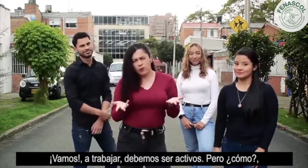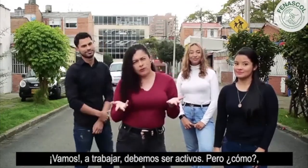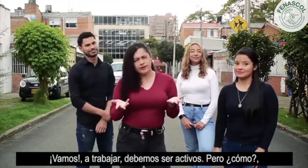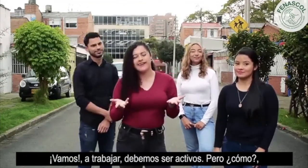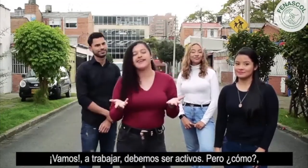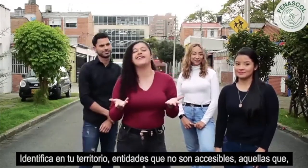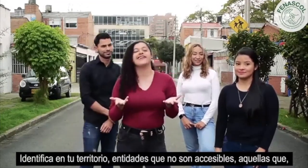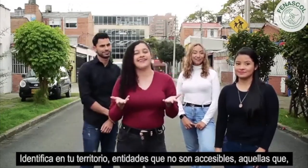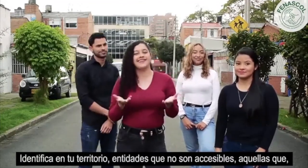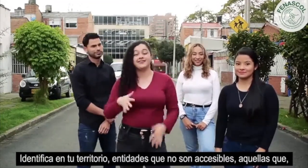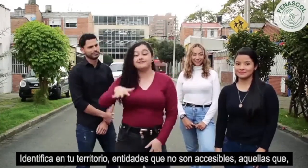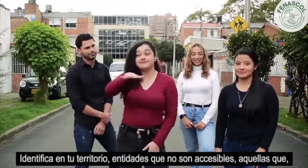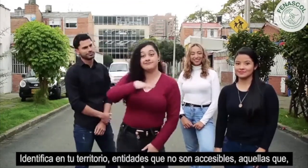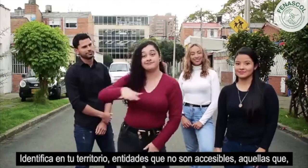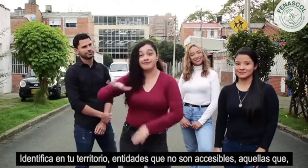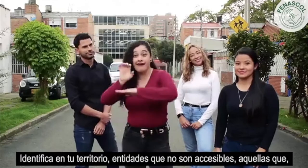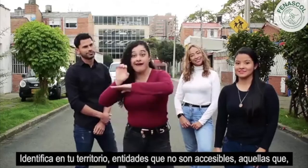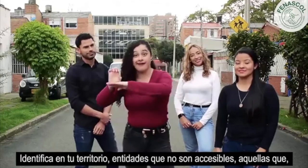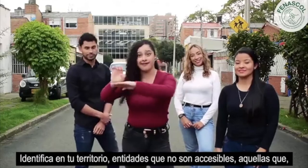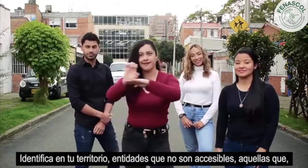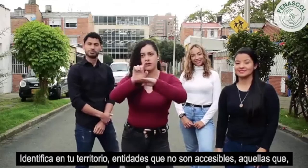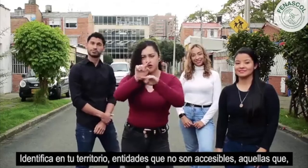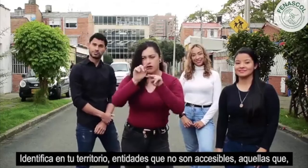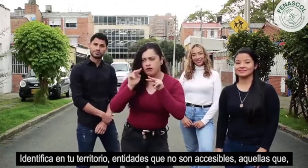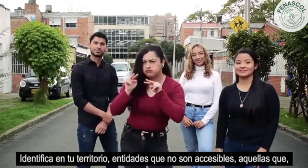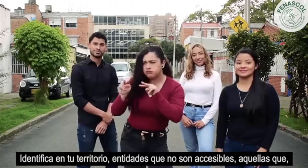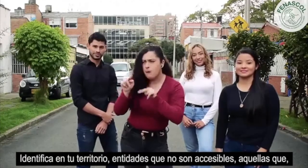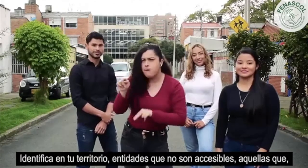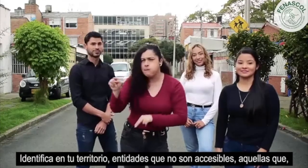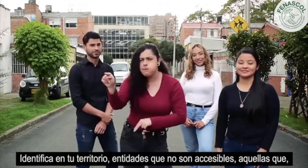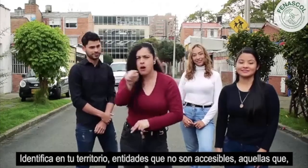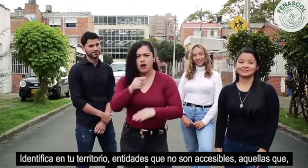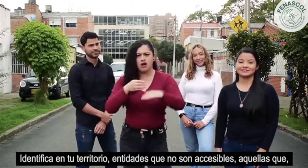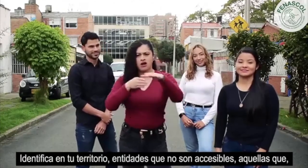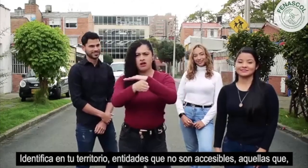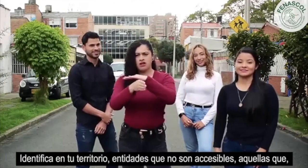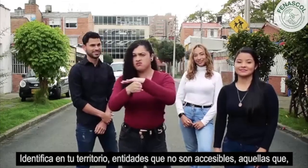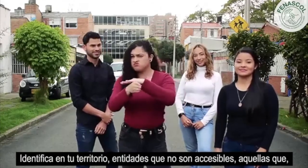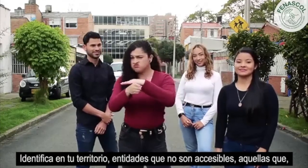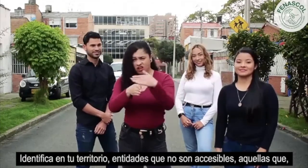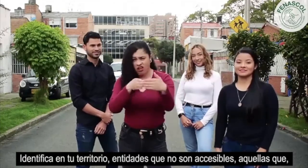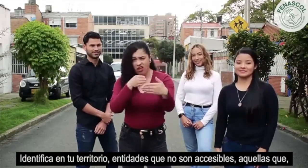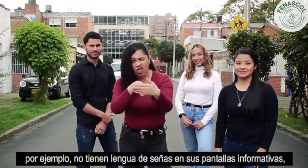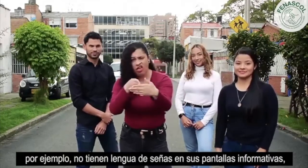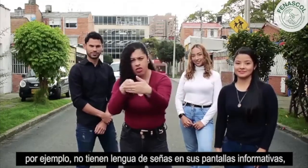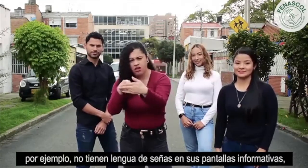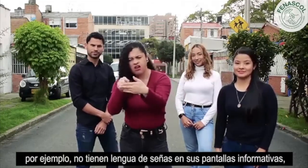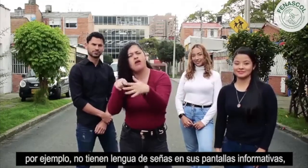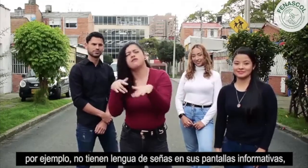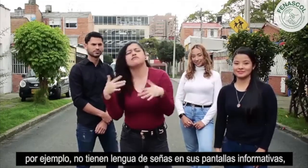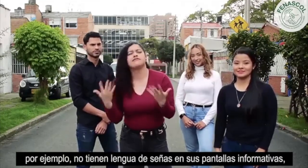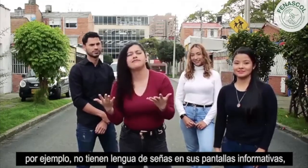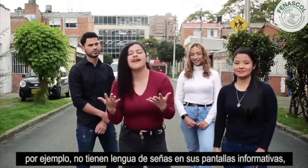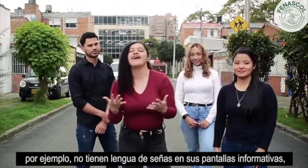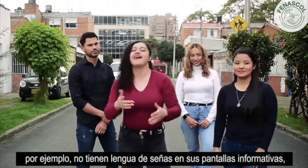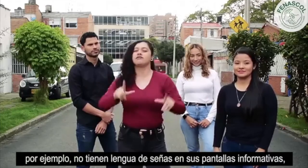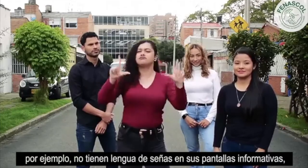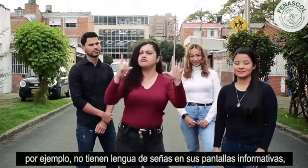Identifica en tu territorio entidades que no son accesibles, aquellas que, por ejemplo, no tienen lengua de señas en sus